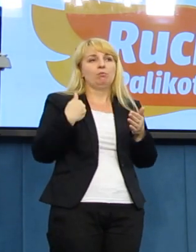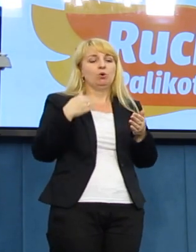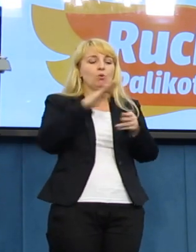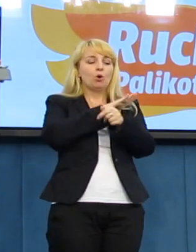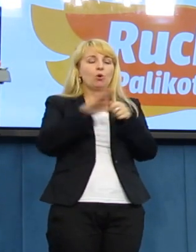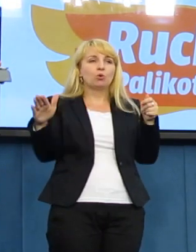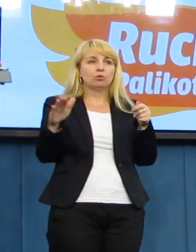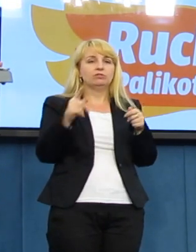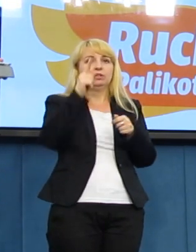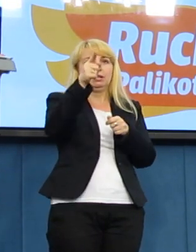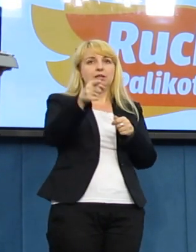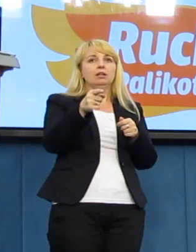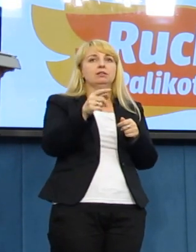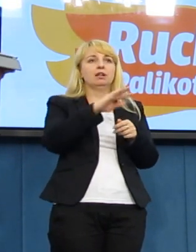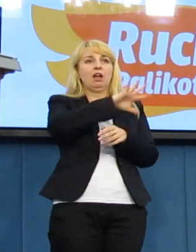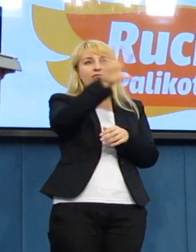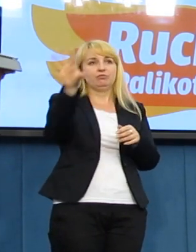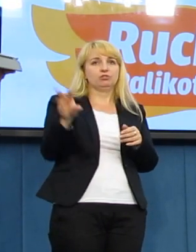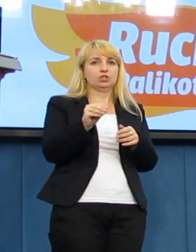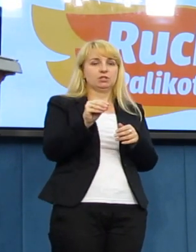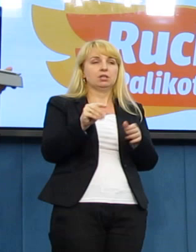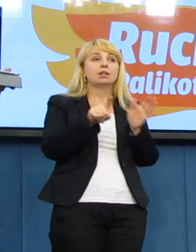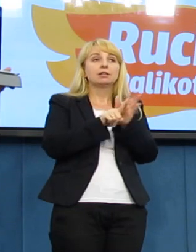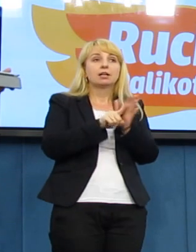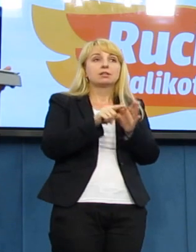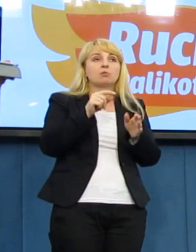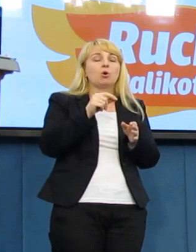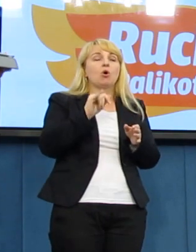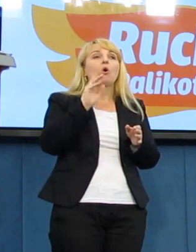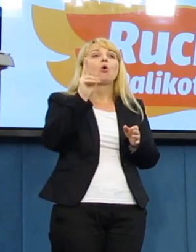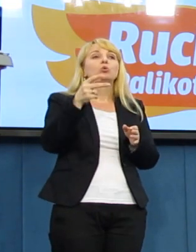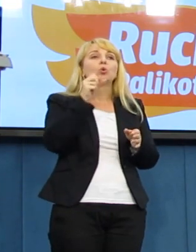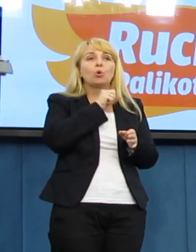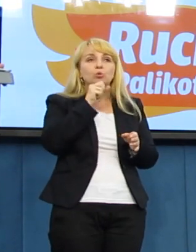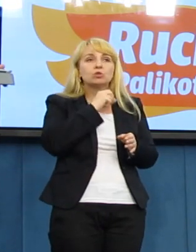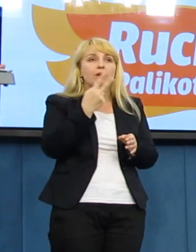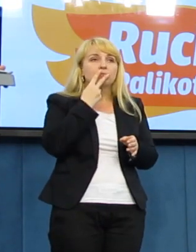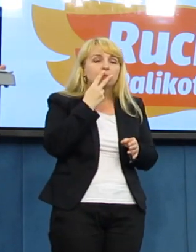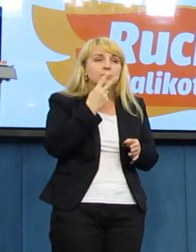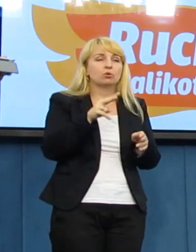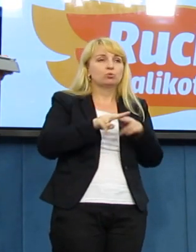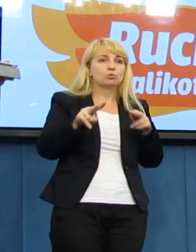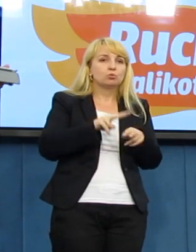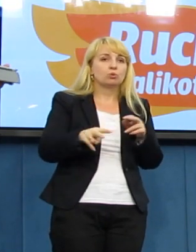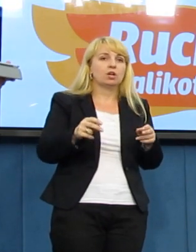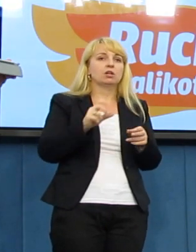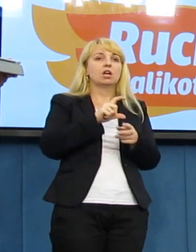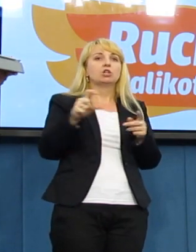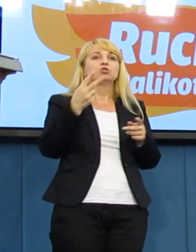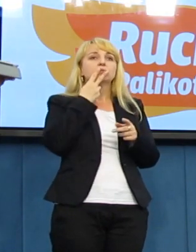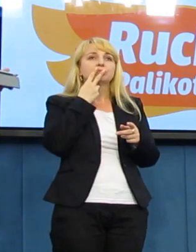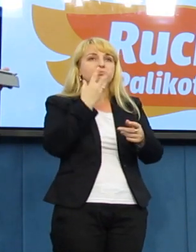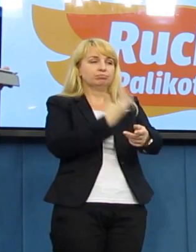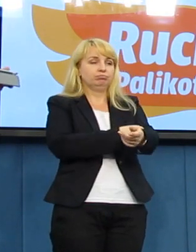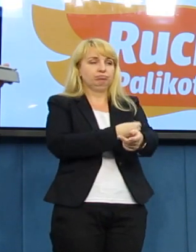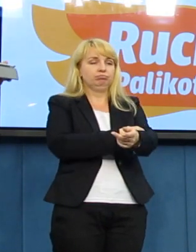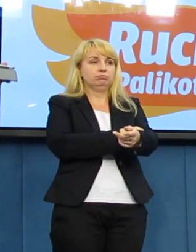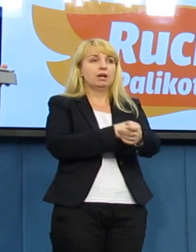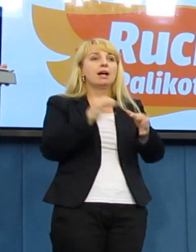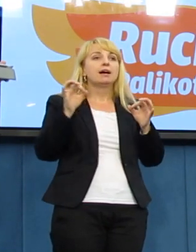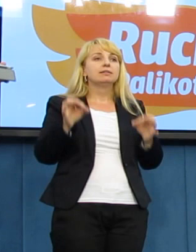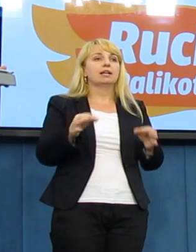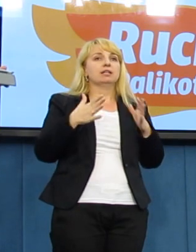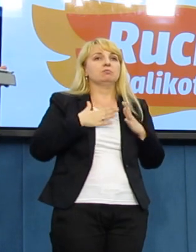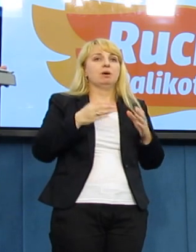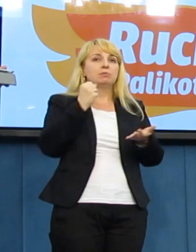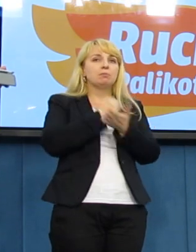użytkowników papierosów, jak i dla użytkowników konopi, jak i dla użytkowników cukru. Póki co mamy prawo nierówne i z